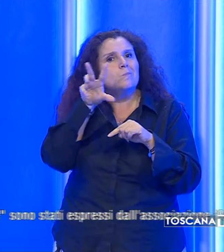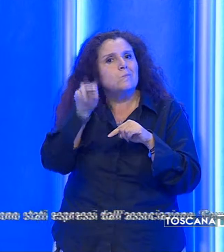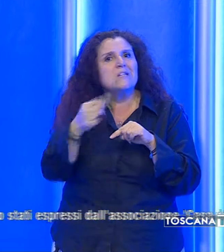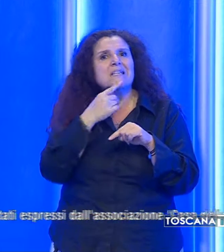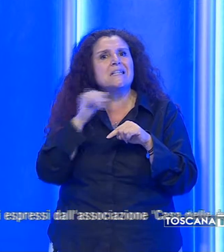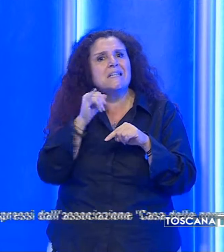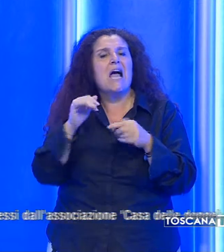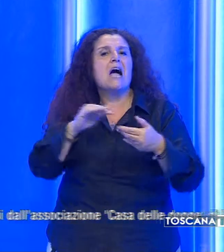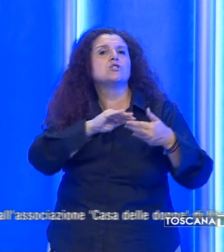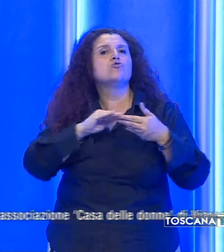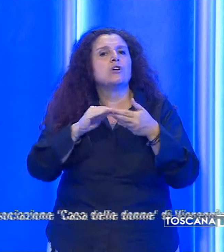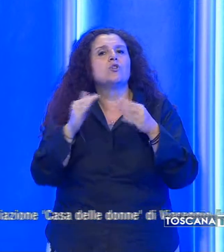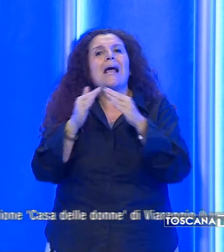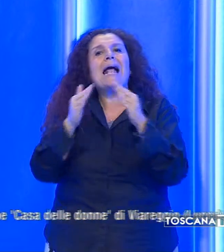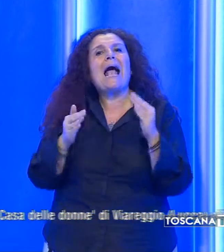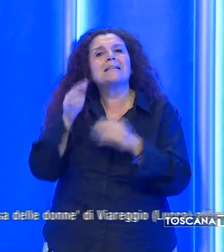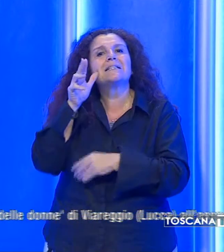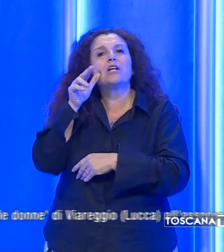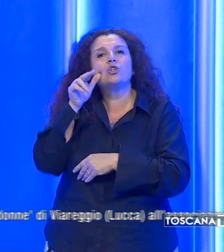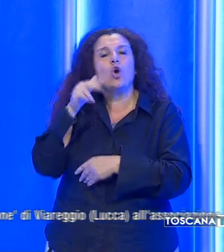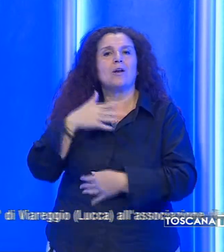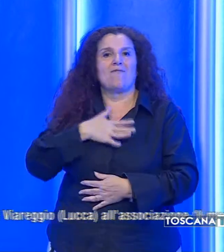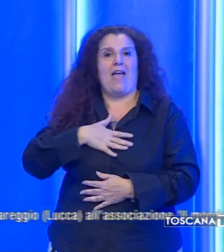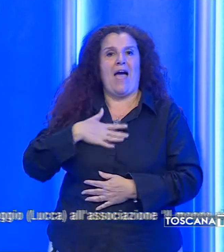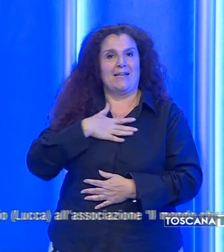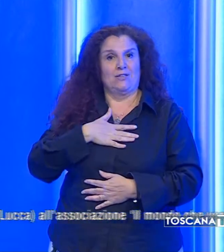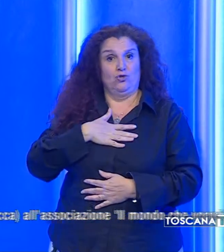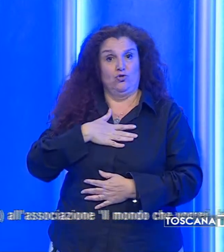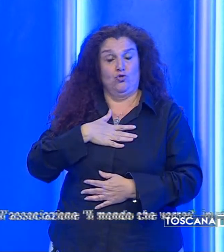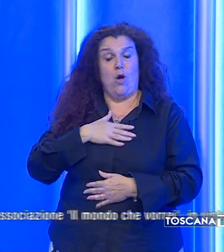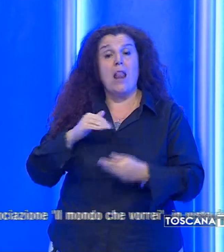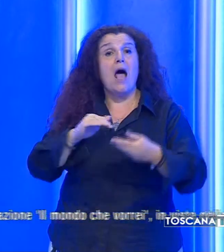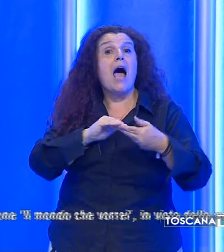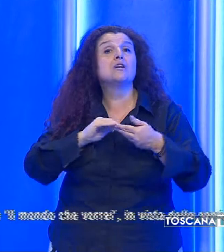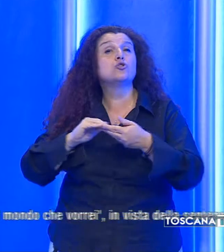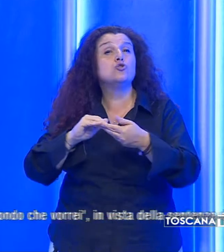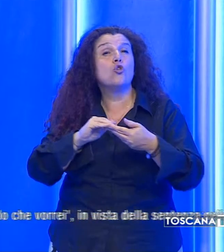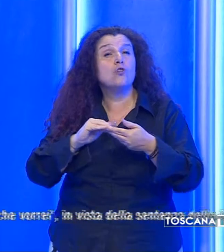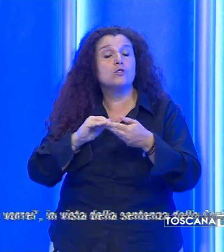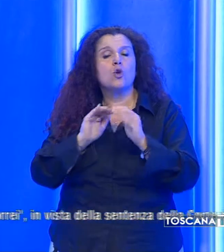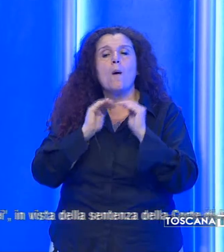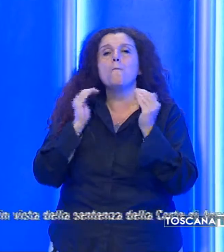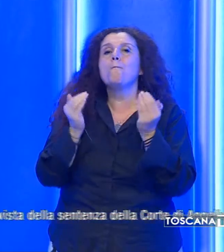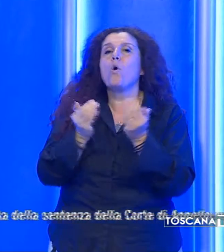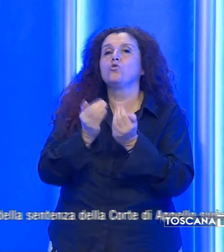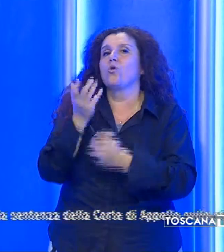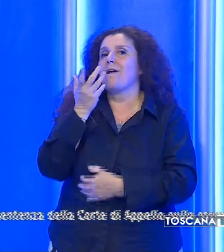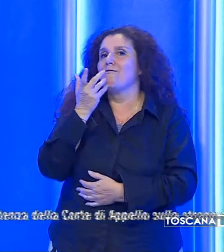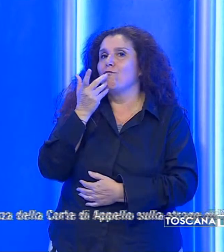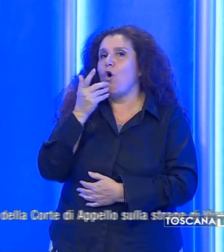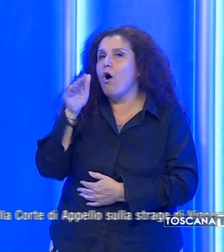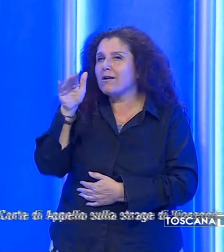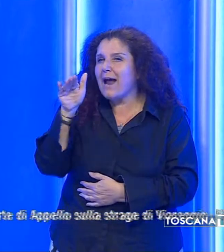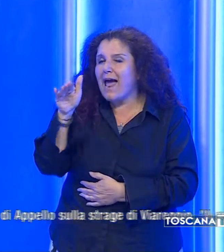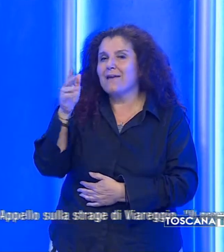'Associazione Casa delle Donne di Viareggio all'Associazione Il Mondo che Vorrei, in vista